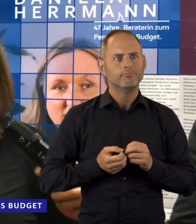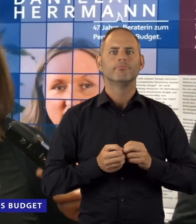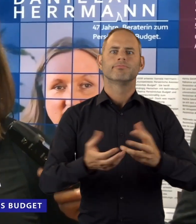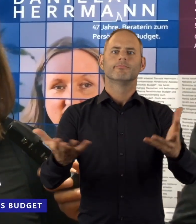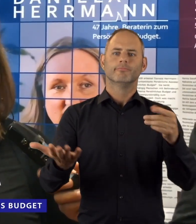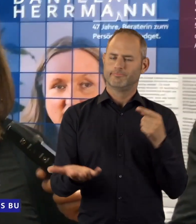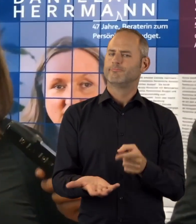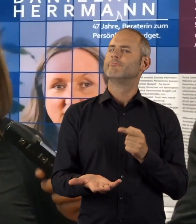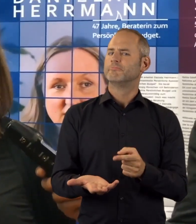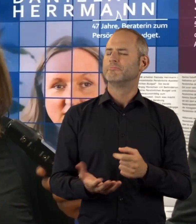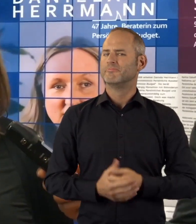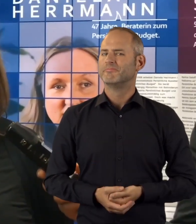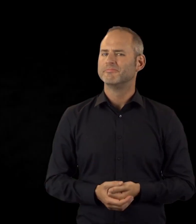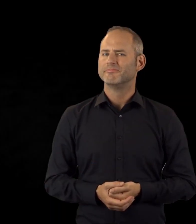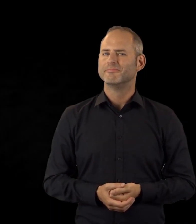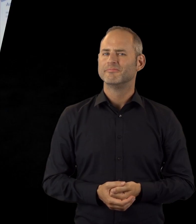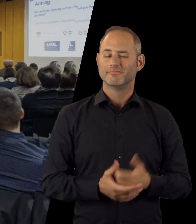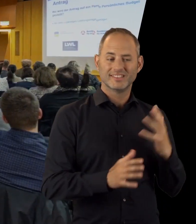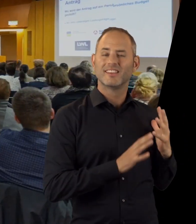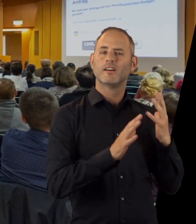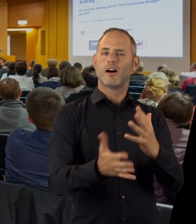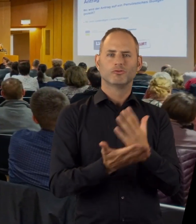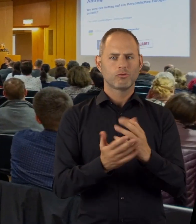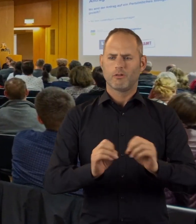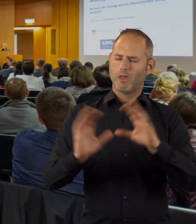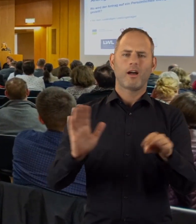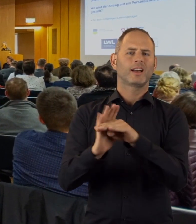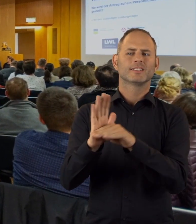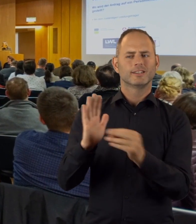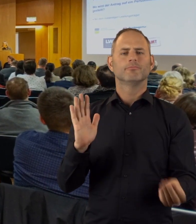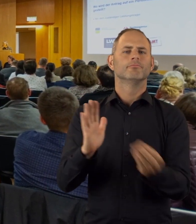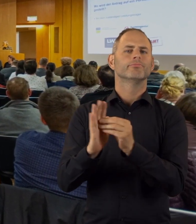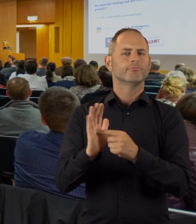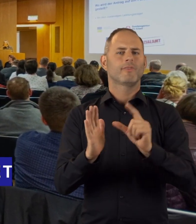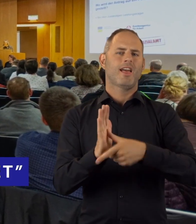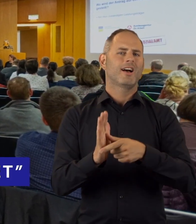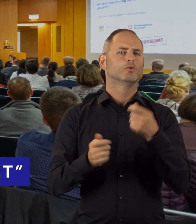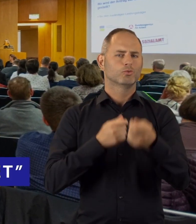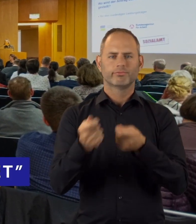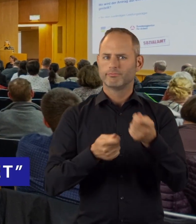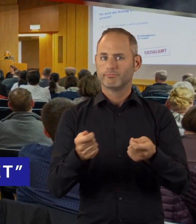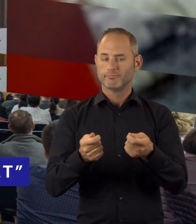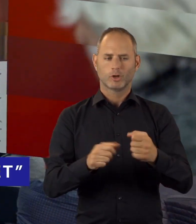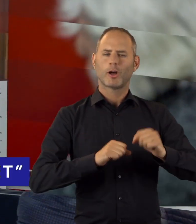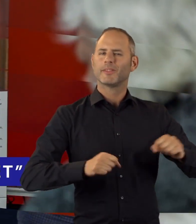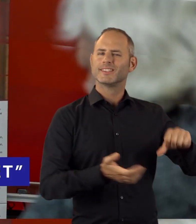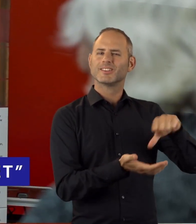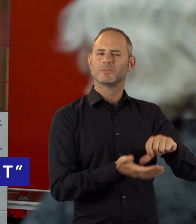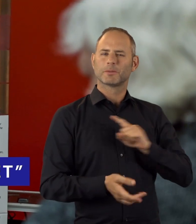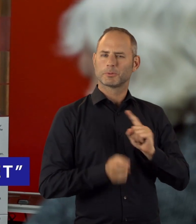Inklusion voranzubringen. Seit zehn Jahren gibt es diese gesetzlich verankerte Leistungsform. Die Nachfrage danach zu steigern,